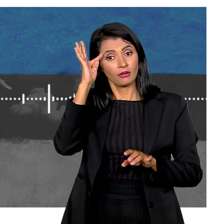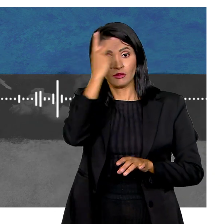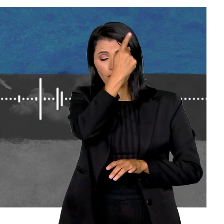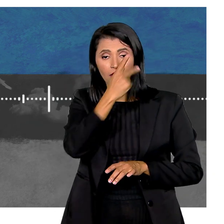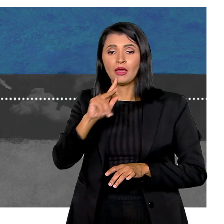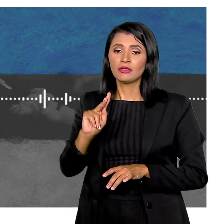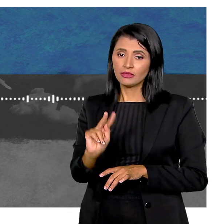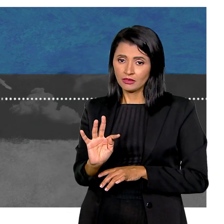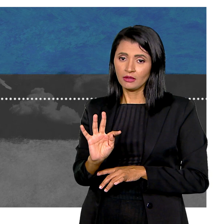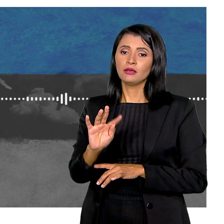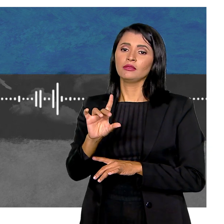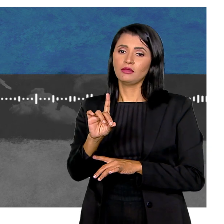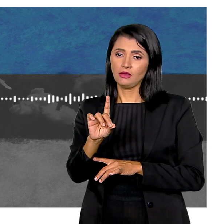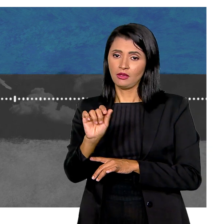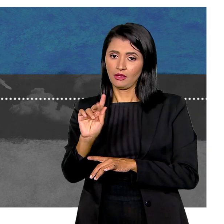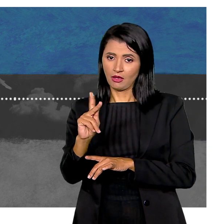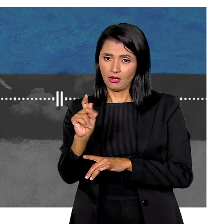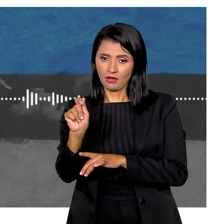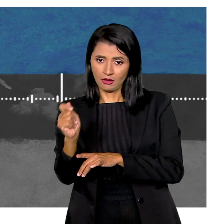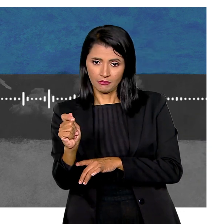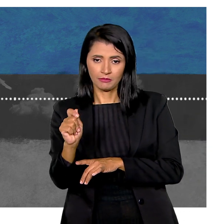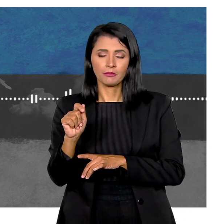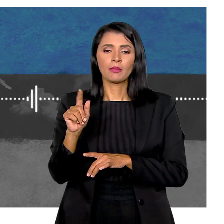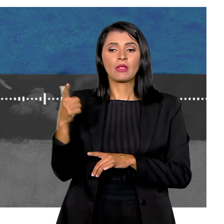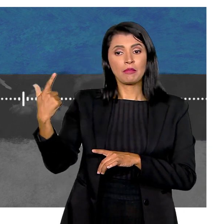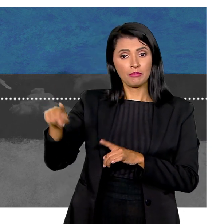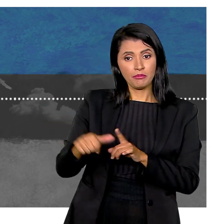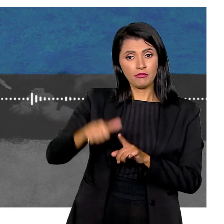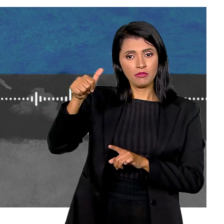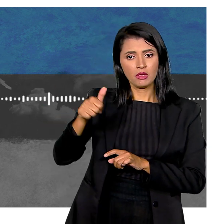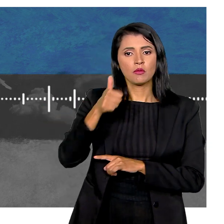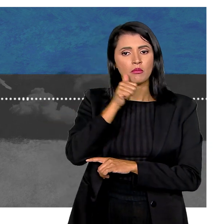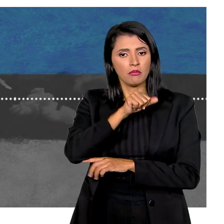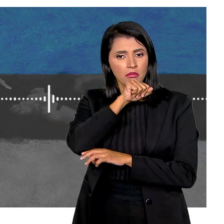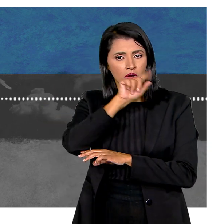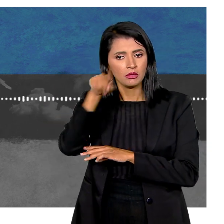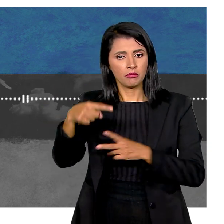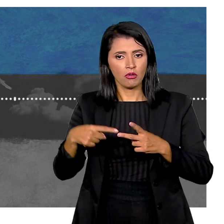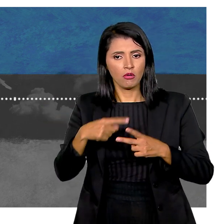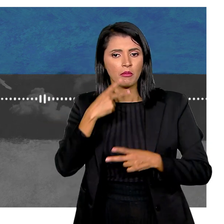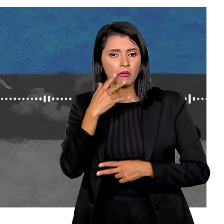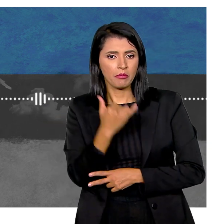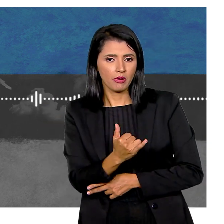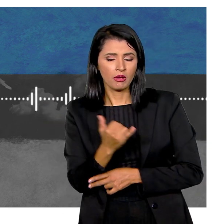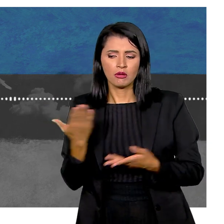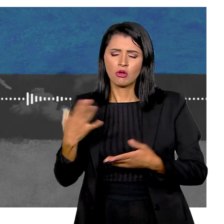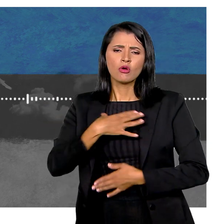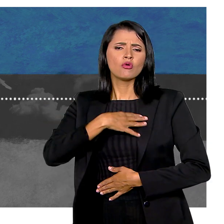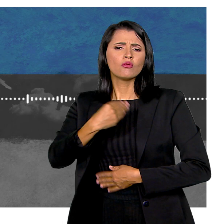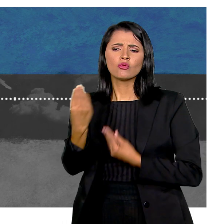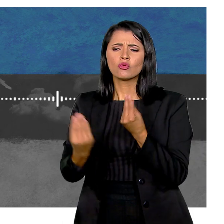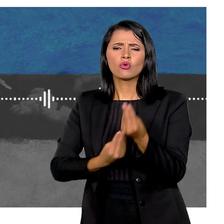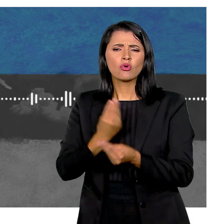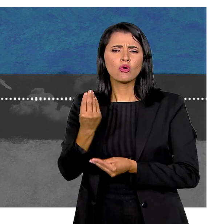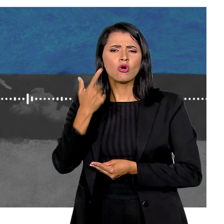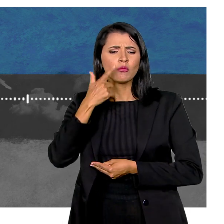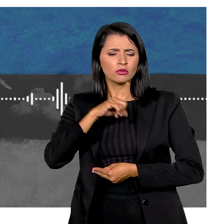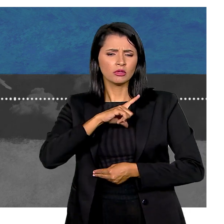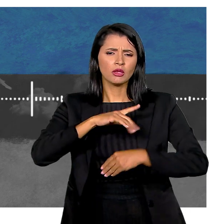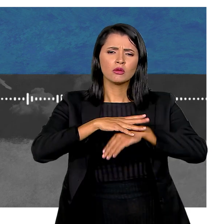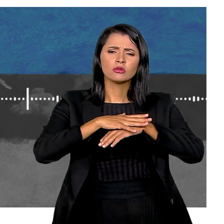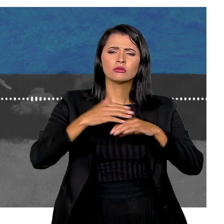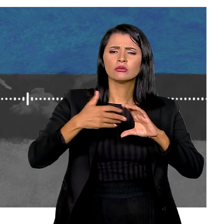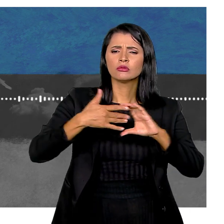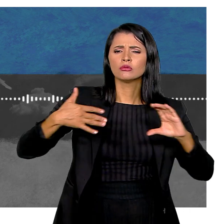Mais famoso como TDAH Primeiro foi a mãe Depois o pai Hora de ouvir o filho Sobre como é